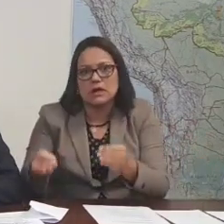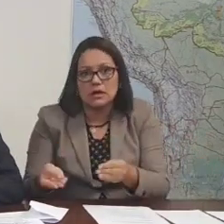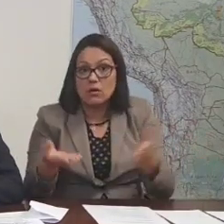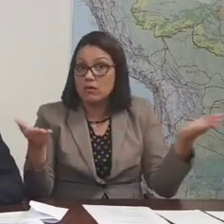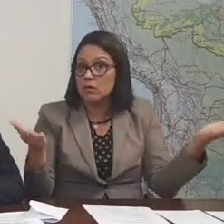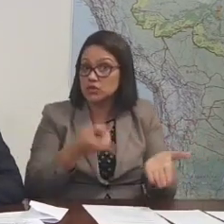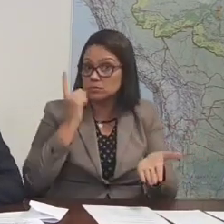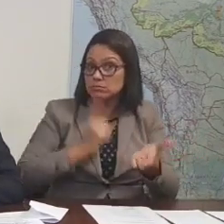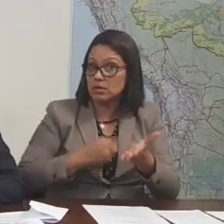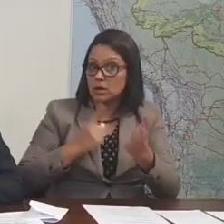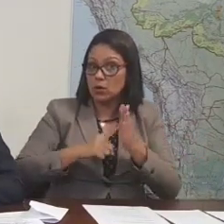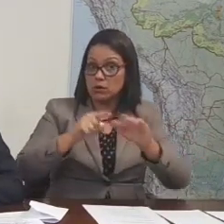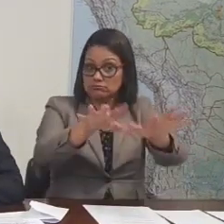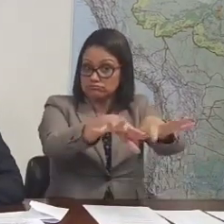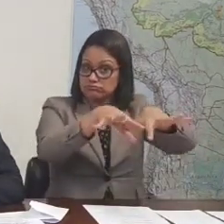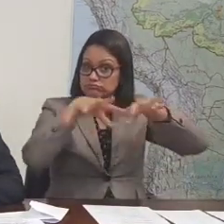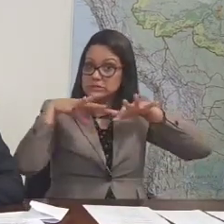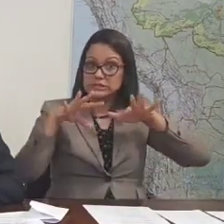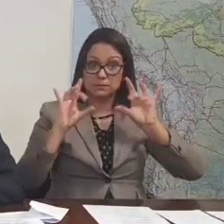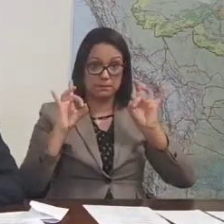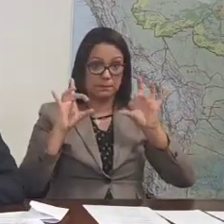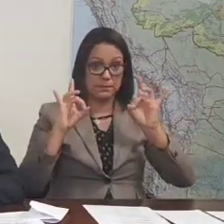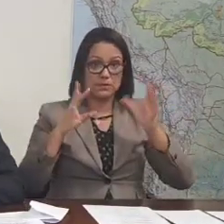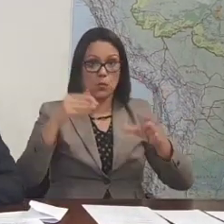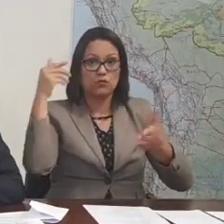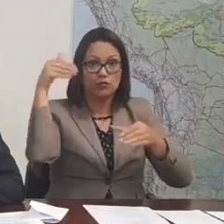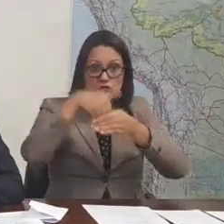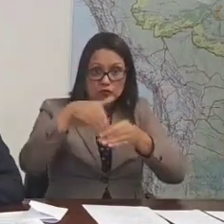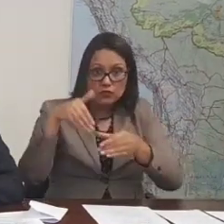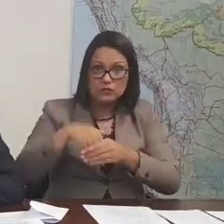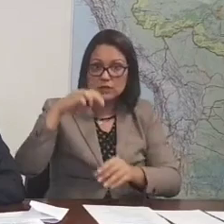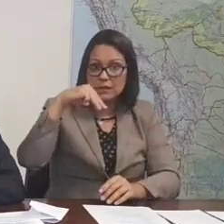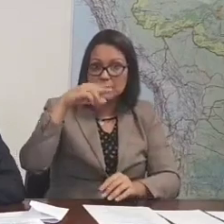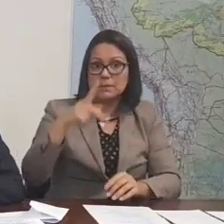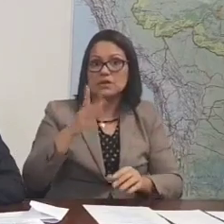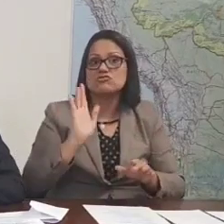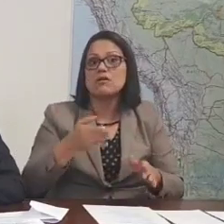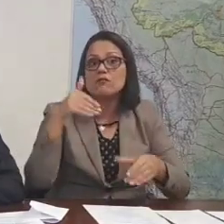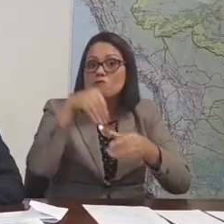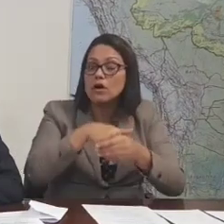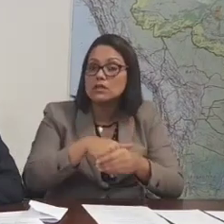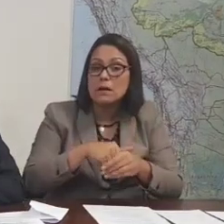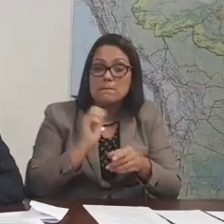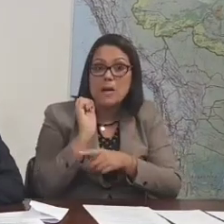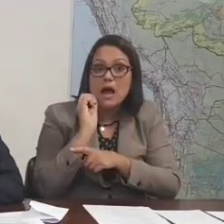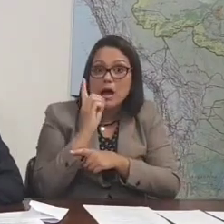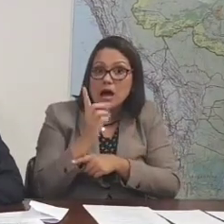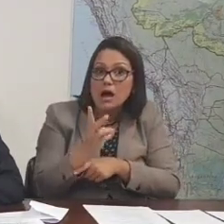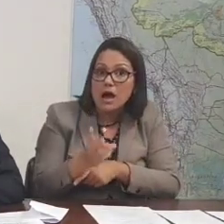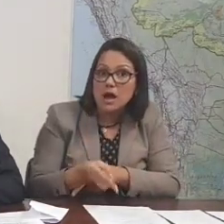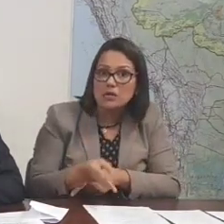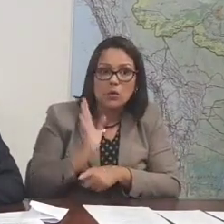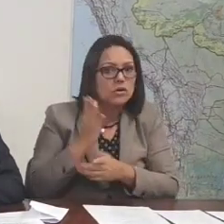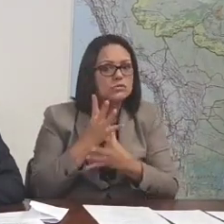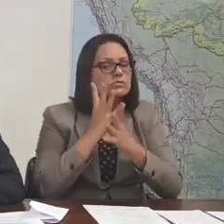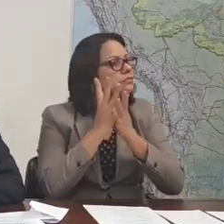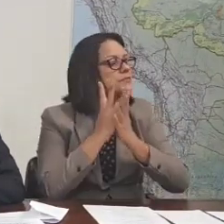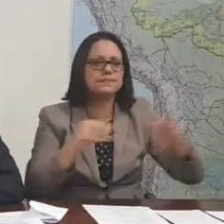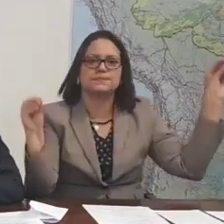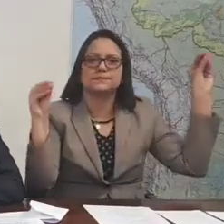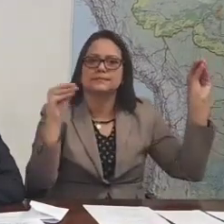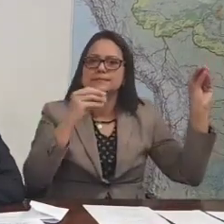uma sessão extraordinária para votar as MPs que vocês votaram até de madrugada e hoje sumiram todos os